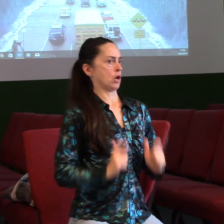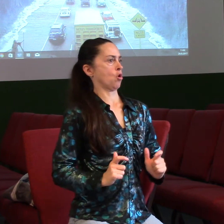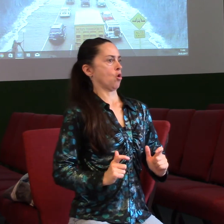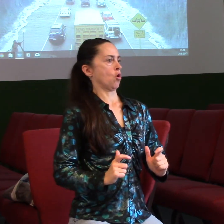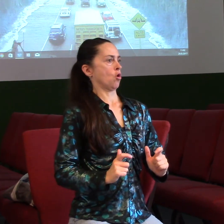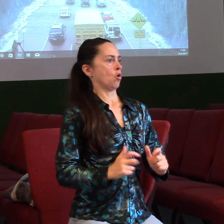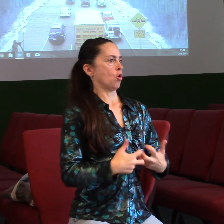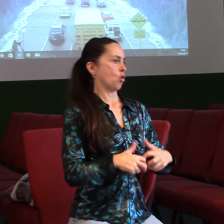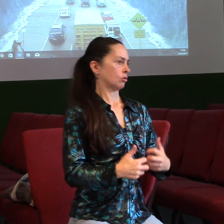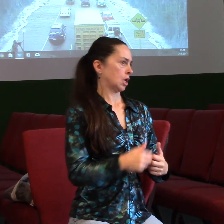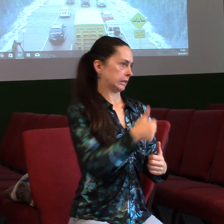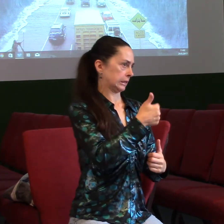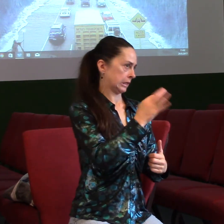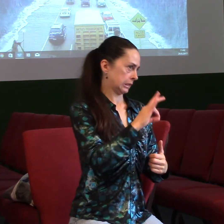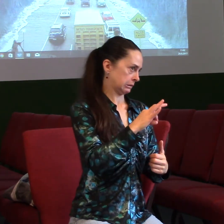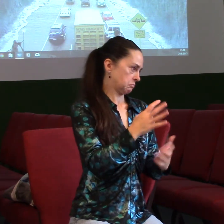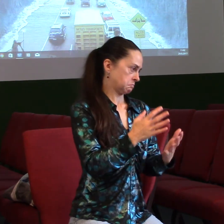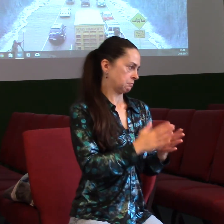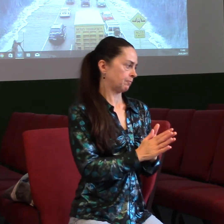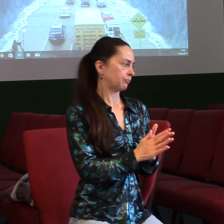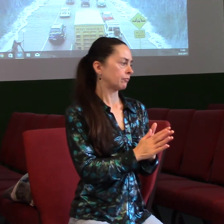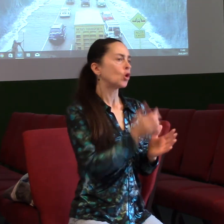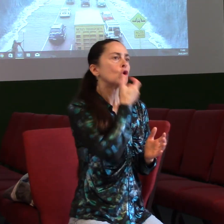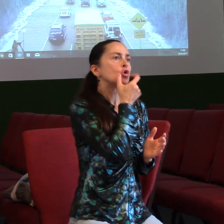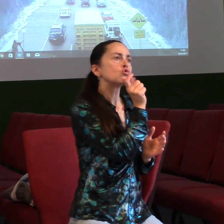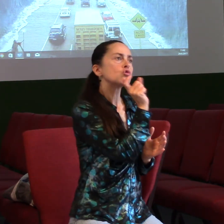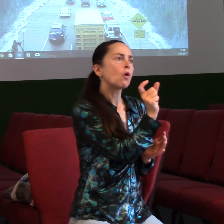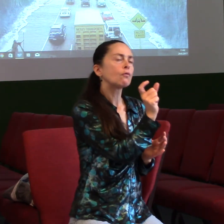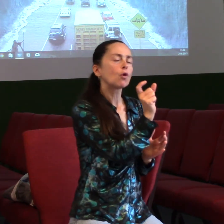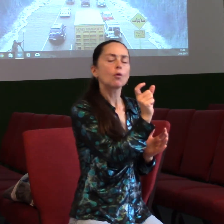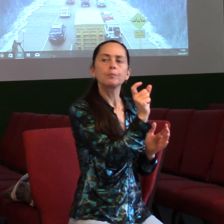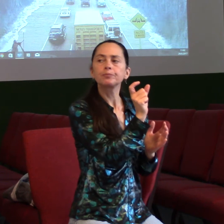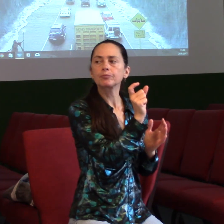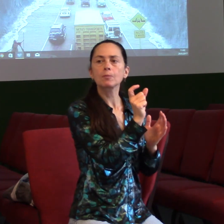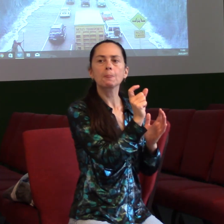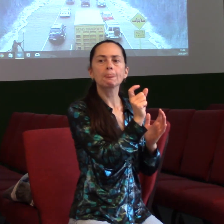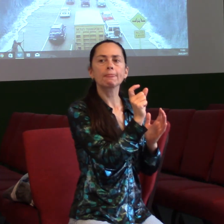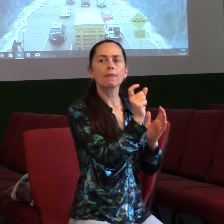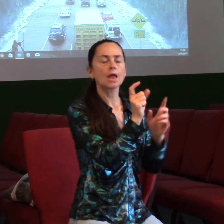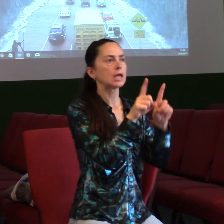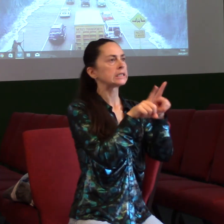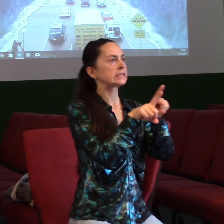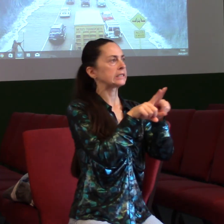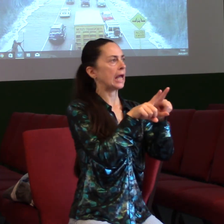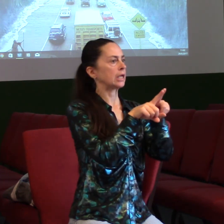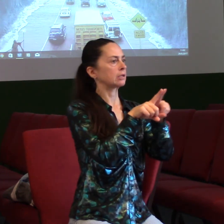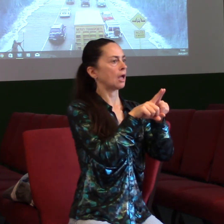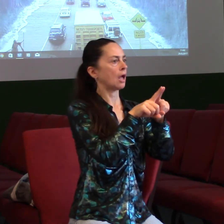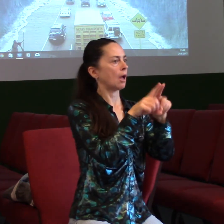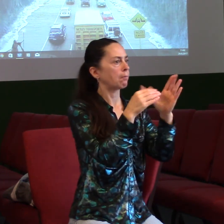A je tam použité slovo v řečtině aleon, které znamená stejné, že jsme k sobě patříme, že jsme propojeni.